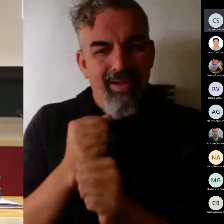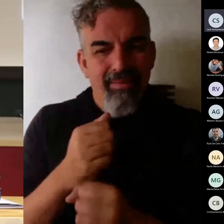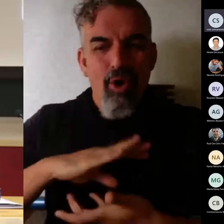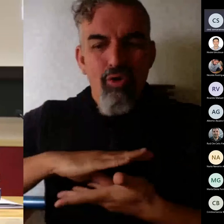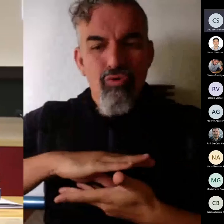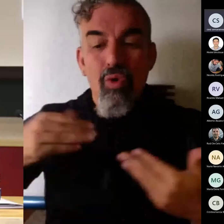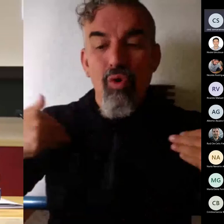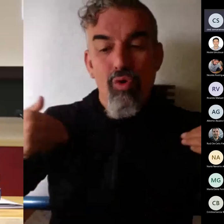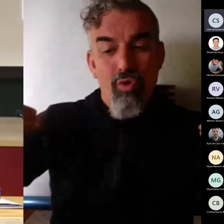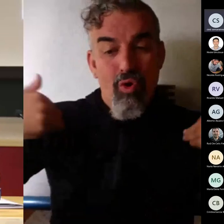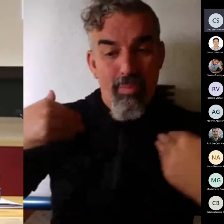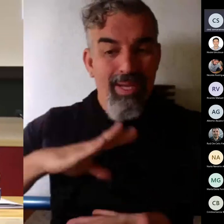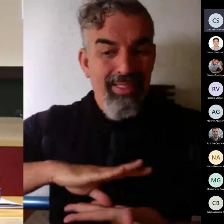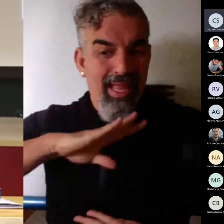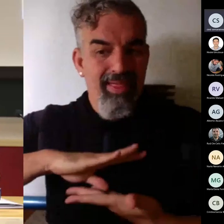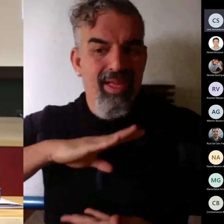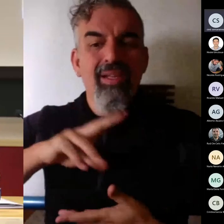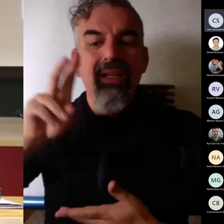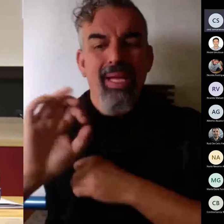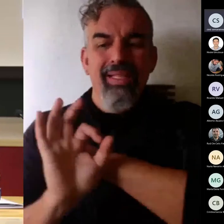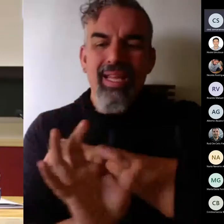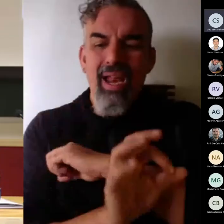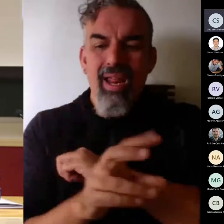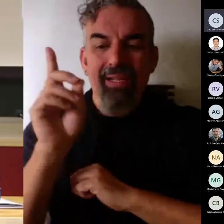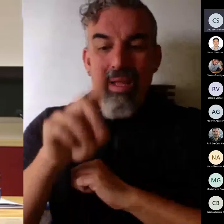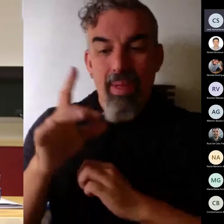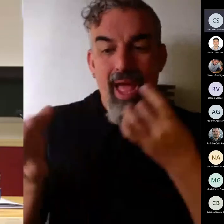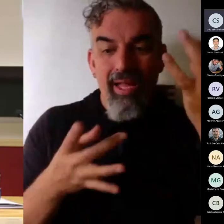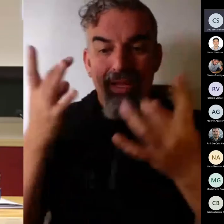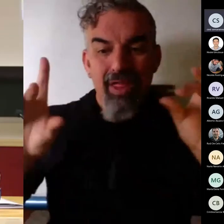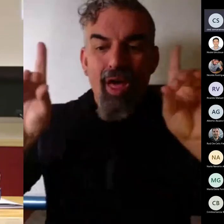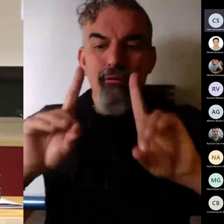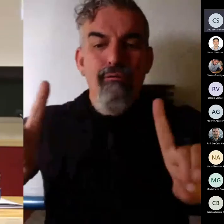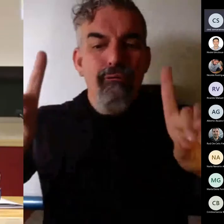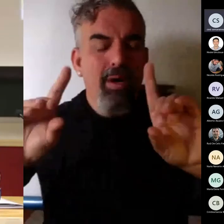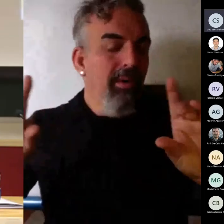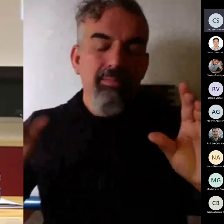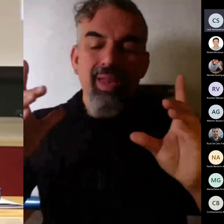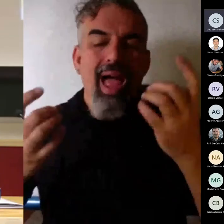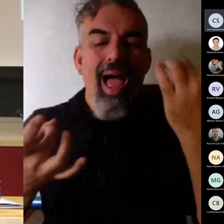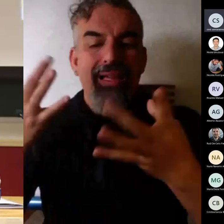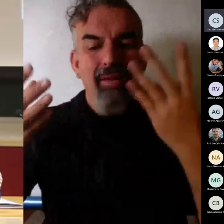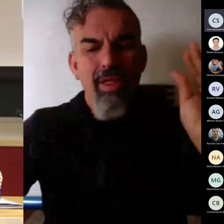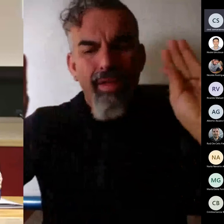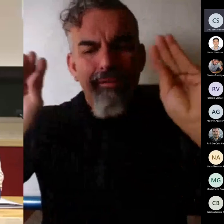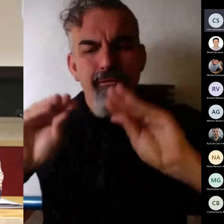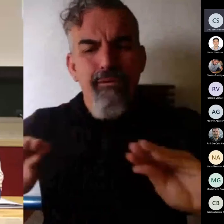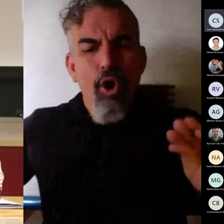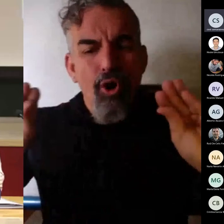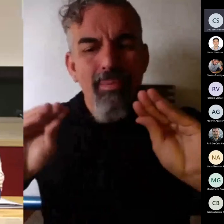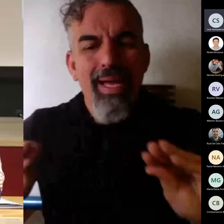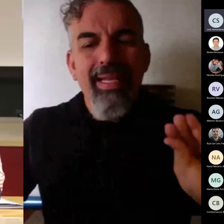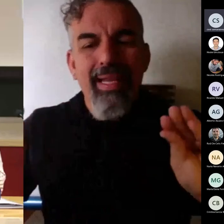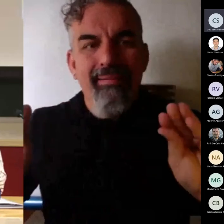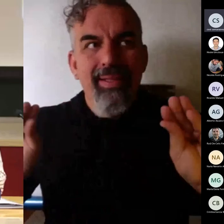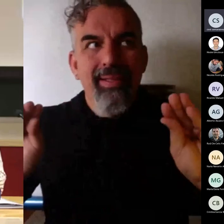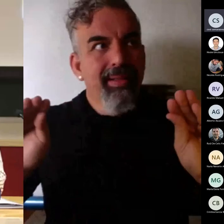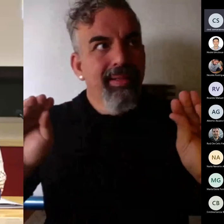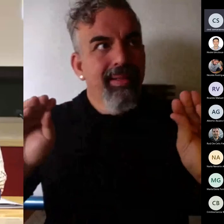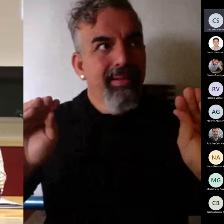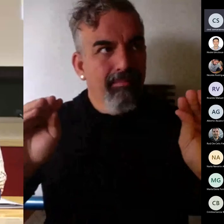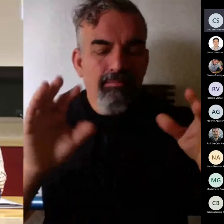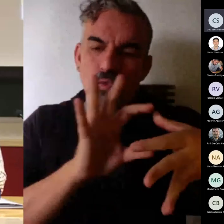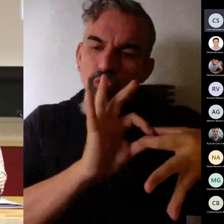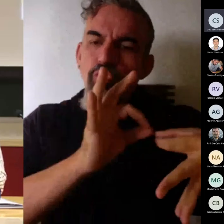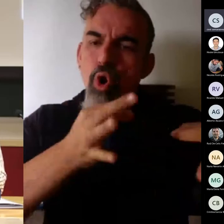tareas y sobre todo establecer actividades formativas que estén alineadas o que estén contextualizadas en